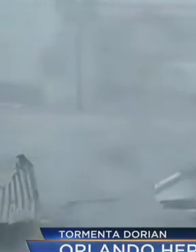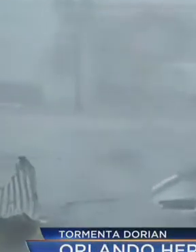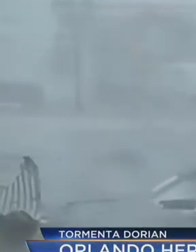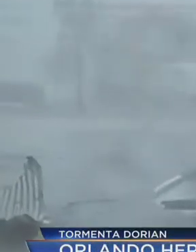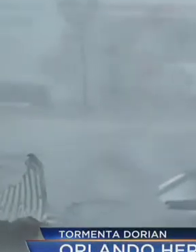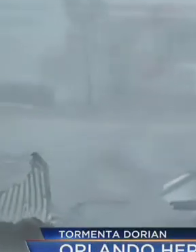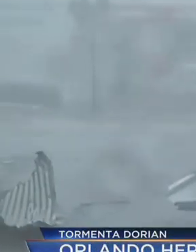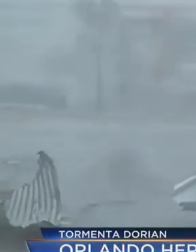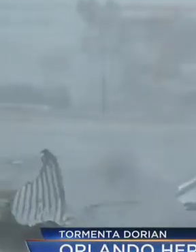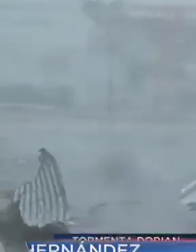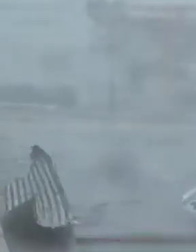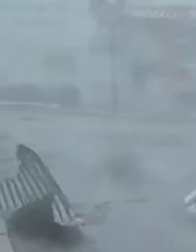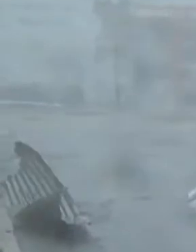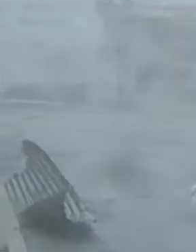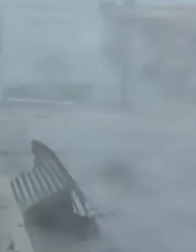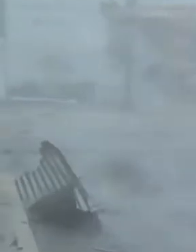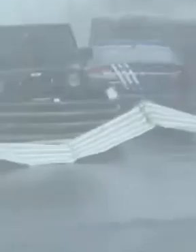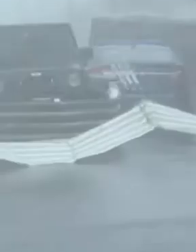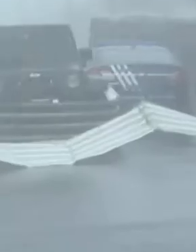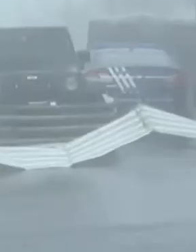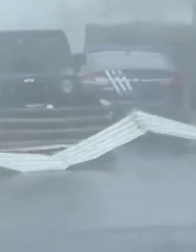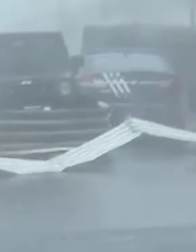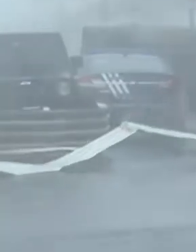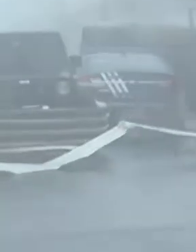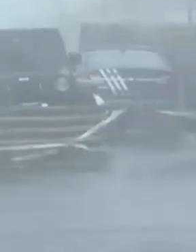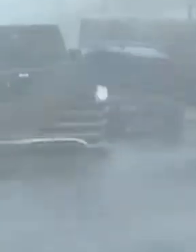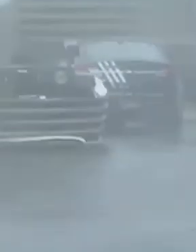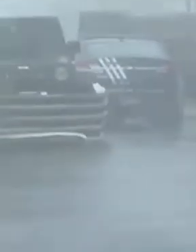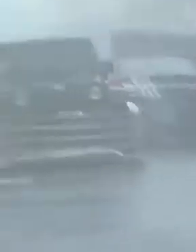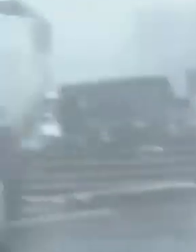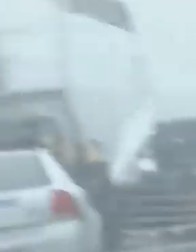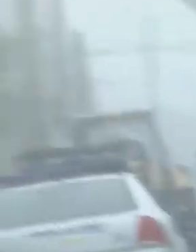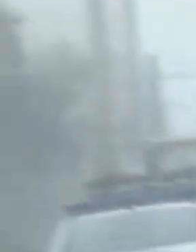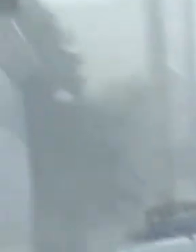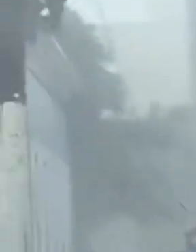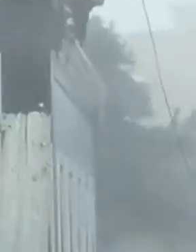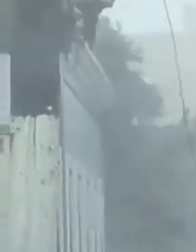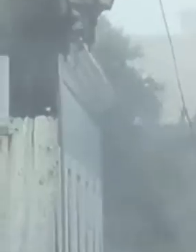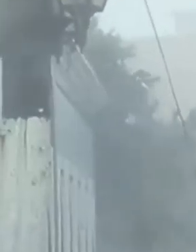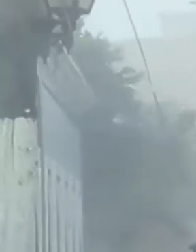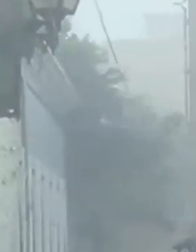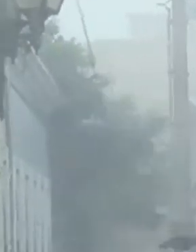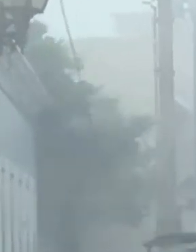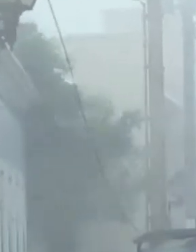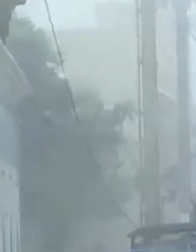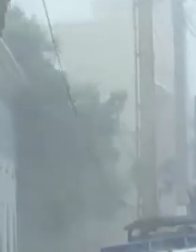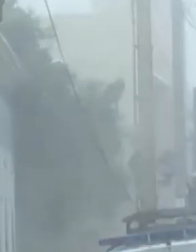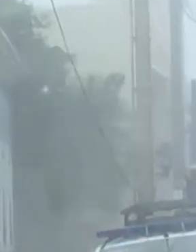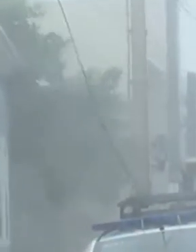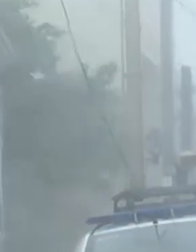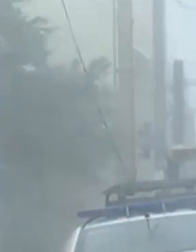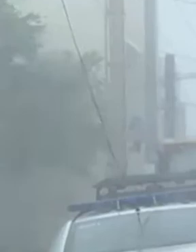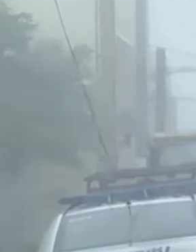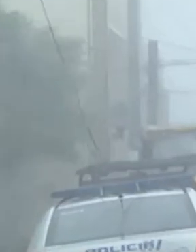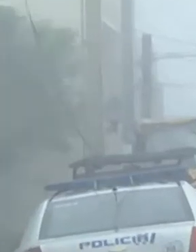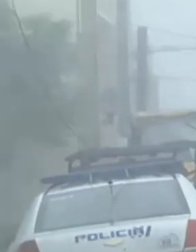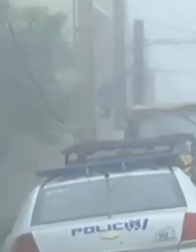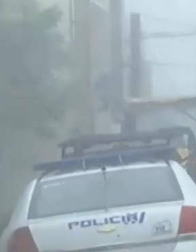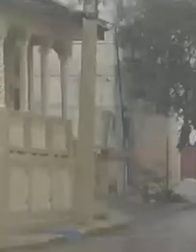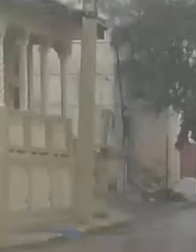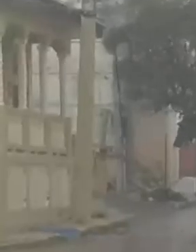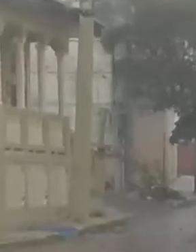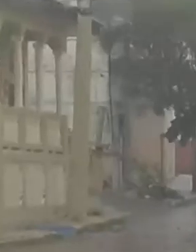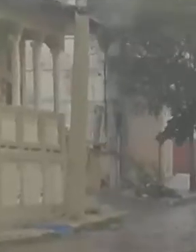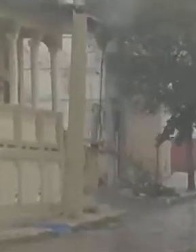experiencia de María es una lección aprendida y que el gobierno está mejor preparado para enfrentar una emergencia.